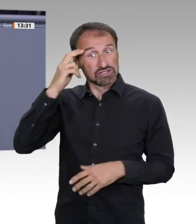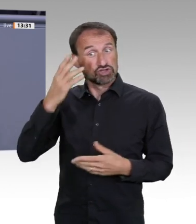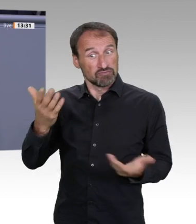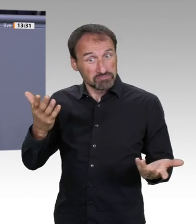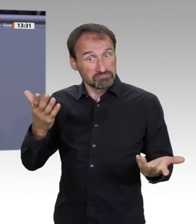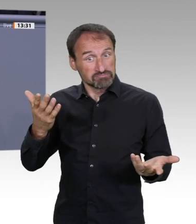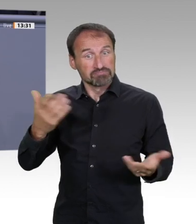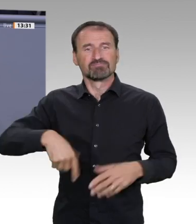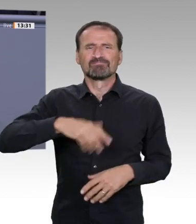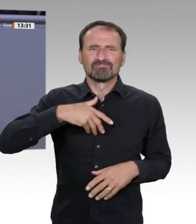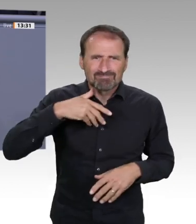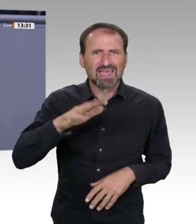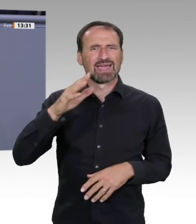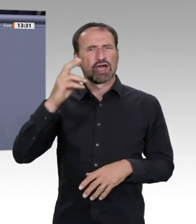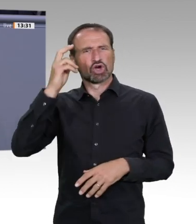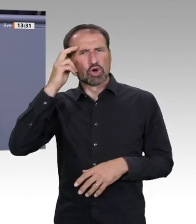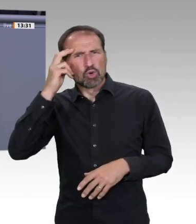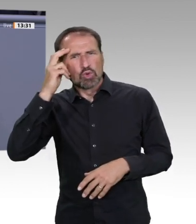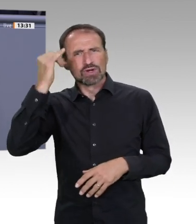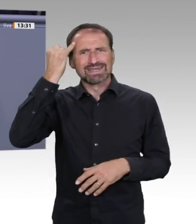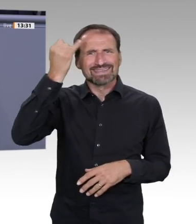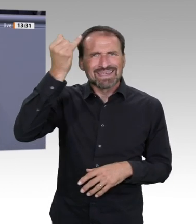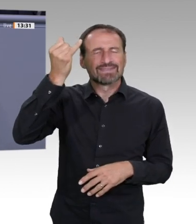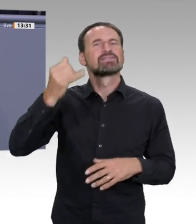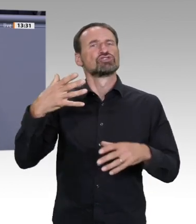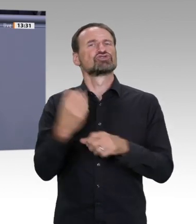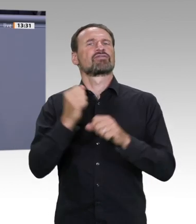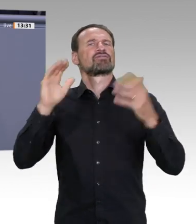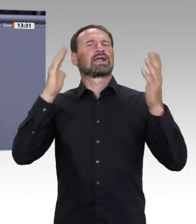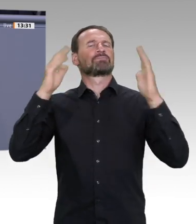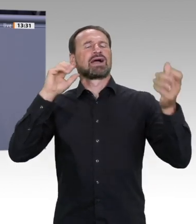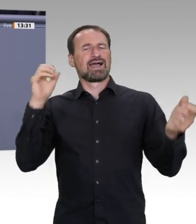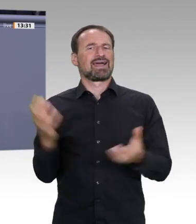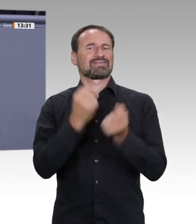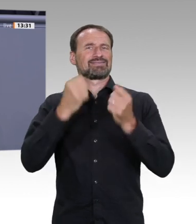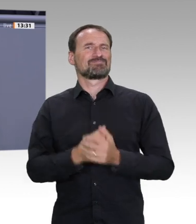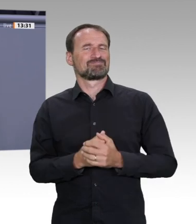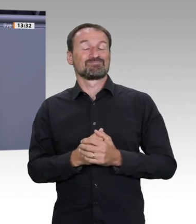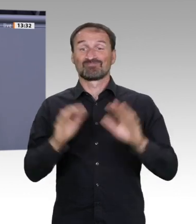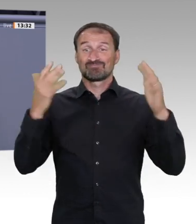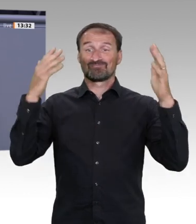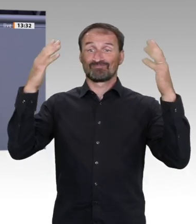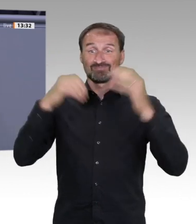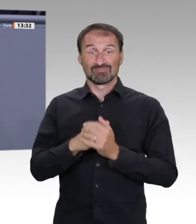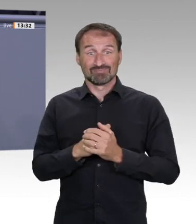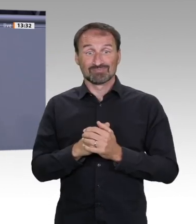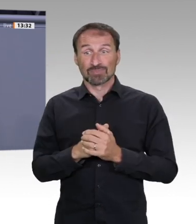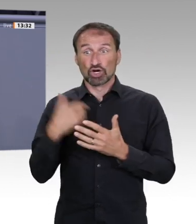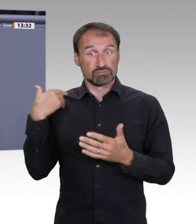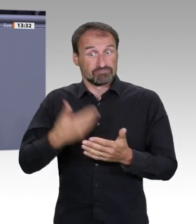fließt, zum Beispiel in der Hightech-Strategie wissen Sie nicht so genau, im aktuellen Konjunkturpaket, das ja einen besonderen Fokus